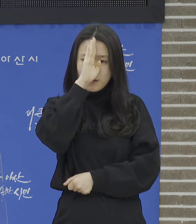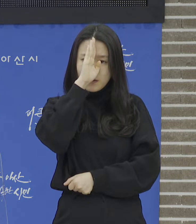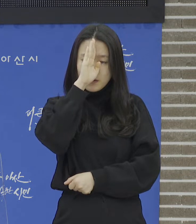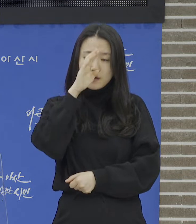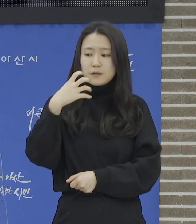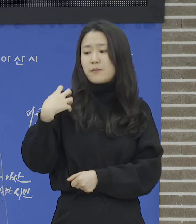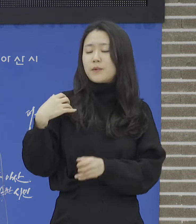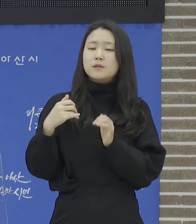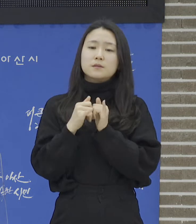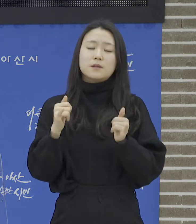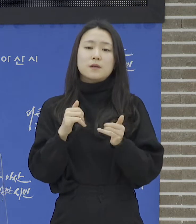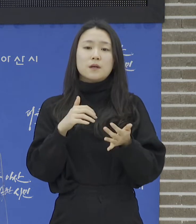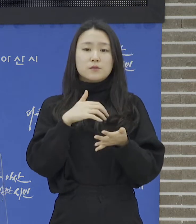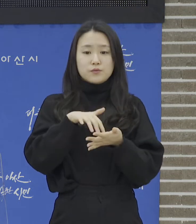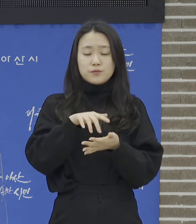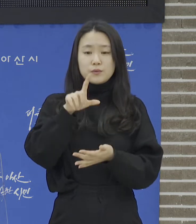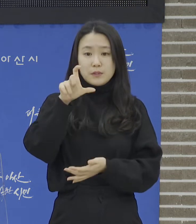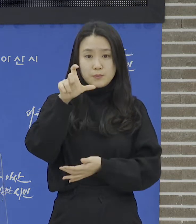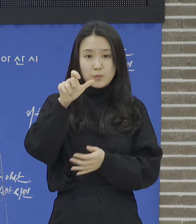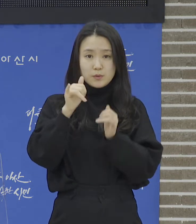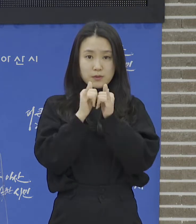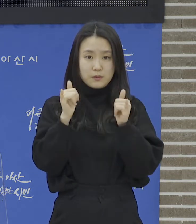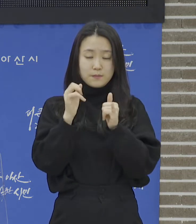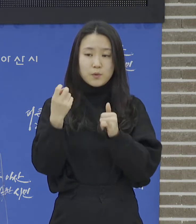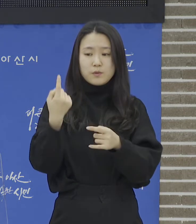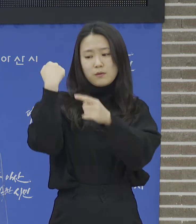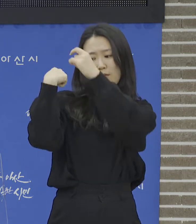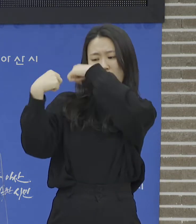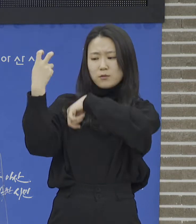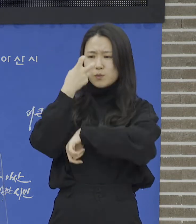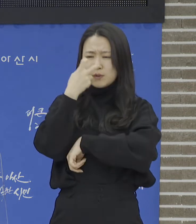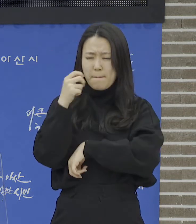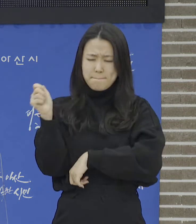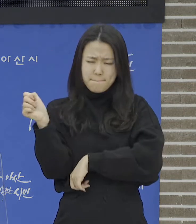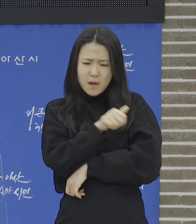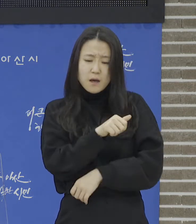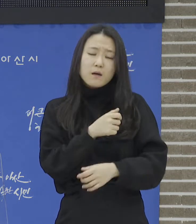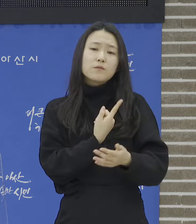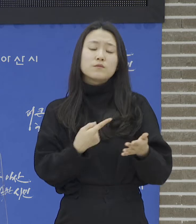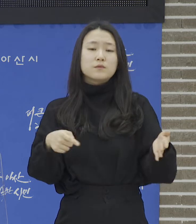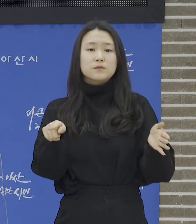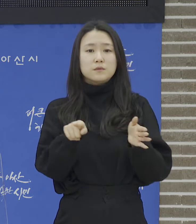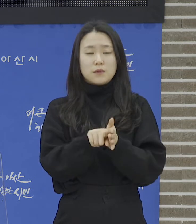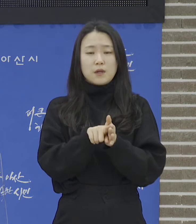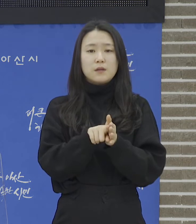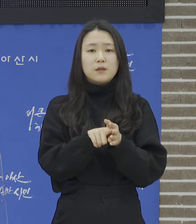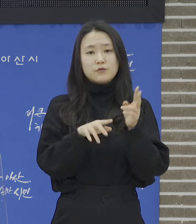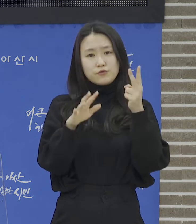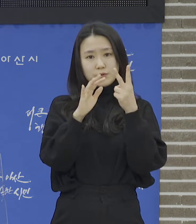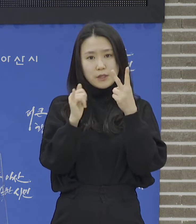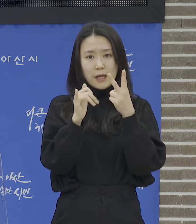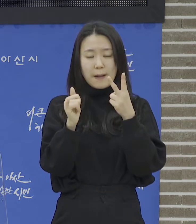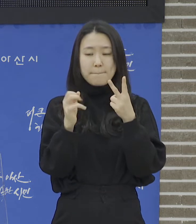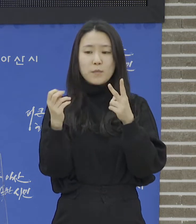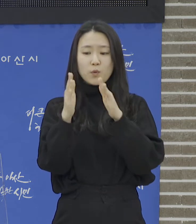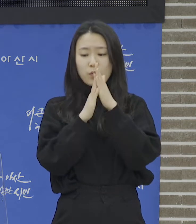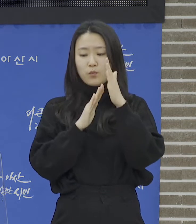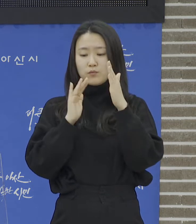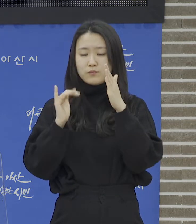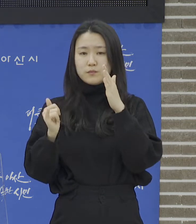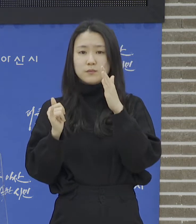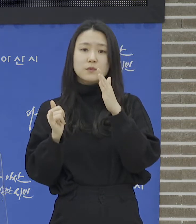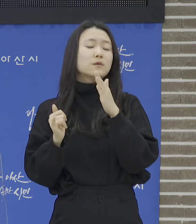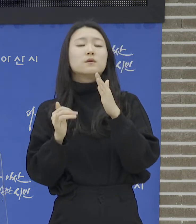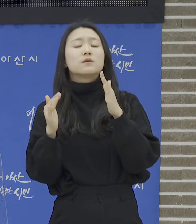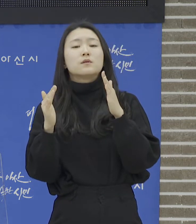신속한 역학 조사를 위한 역학 조사원 2명과 공무원 인력을 추가로 현장에